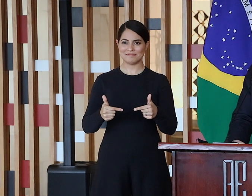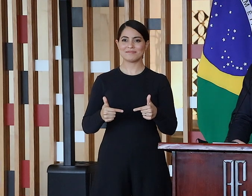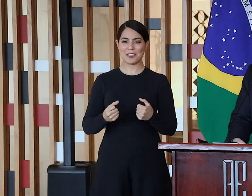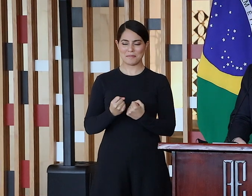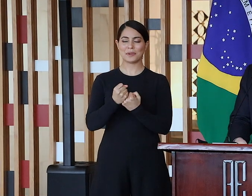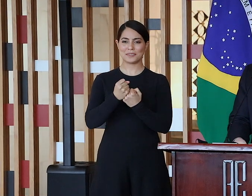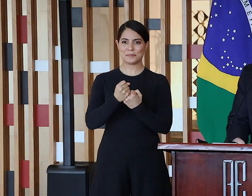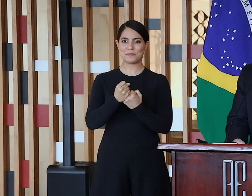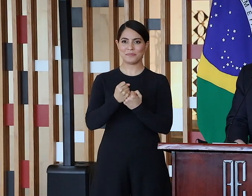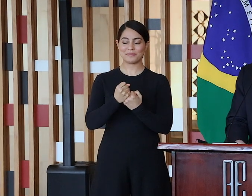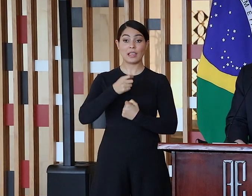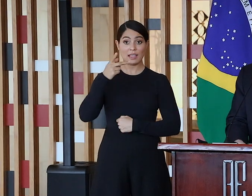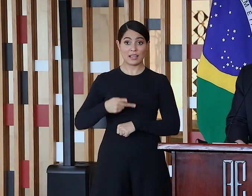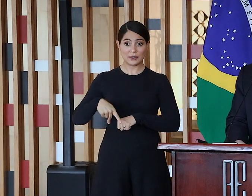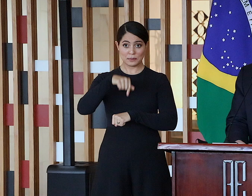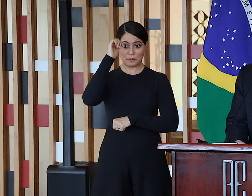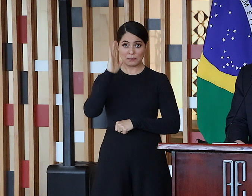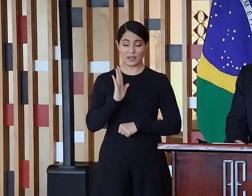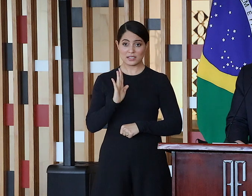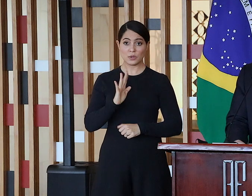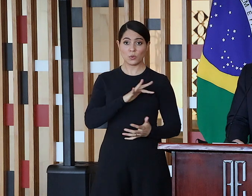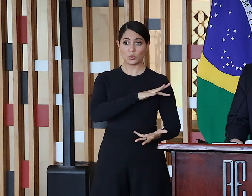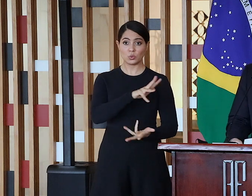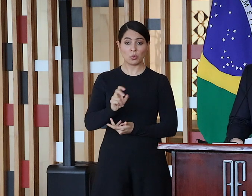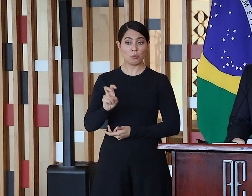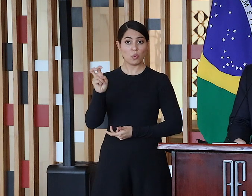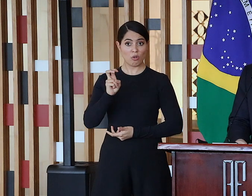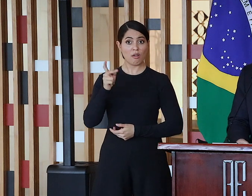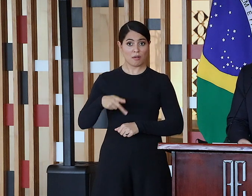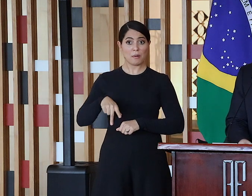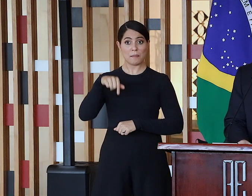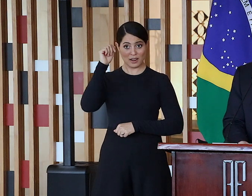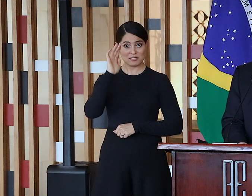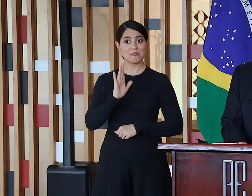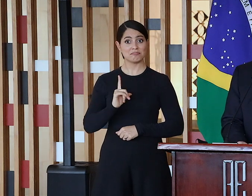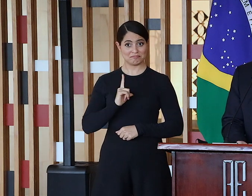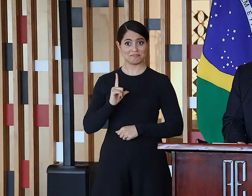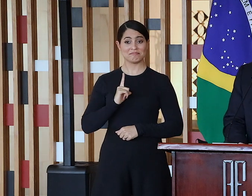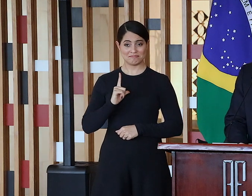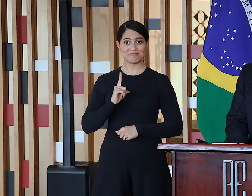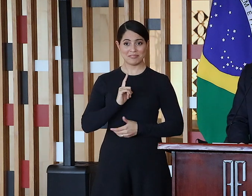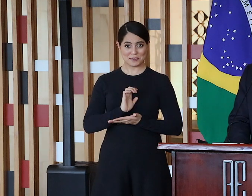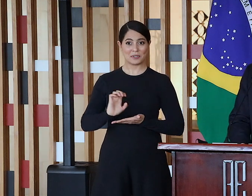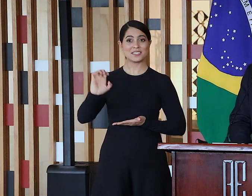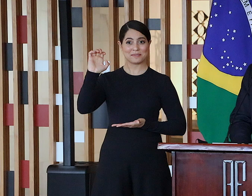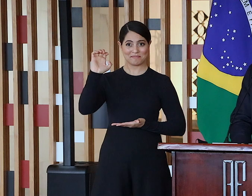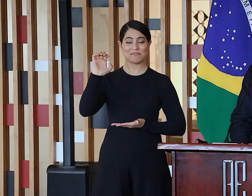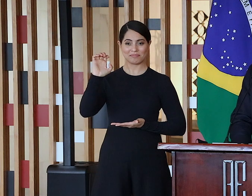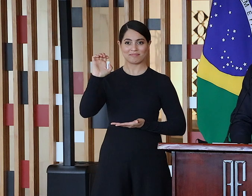O Brasil é hoje um dos cinco maiores produtores e exportadores de rochas ornamentais no mundo. Foi uma vitória